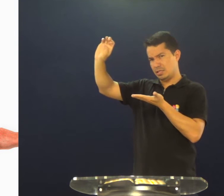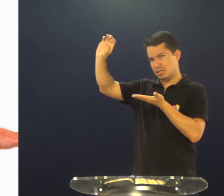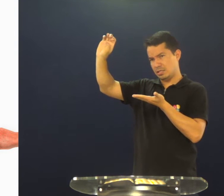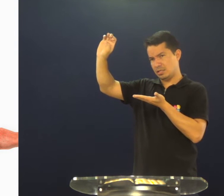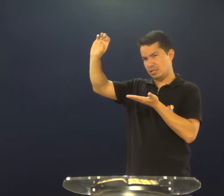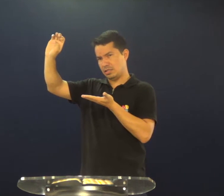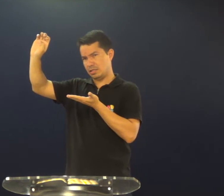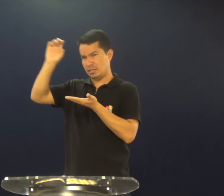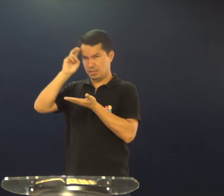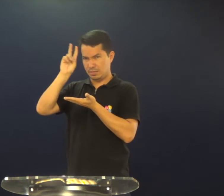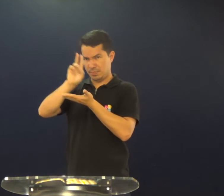agora, lembra?